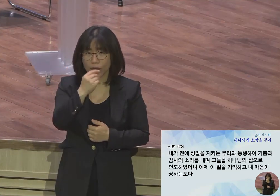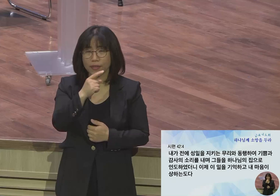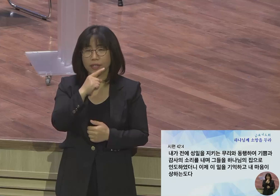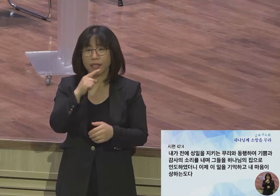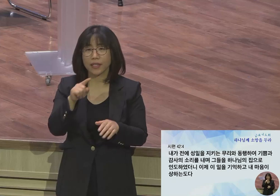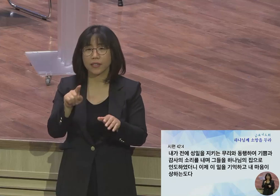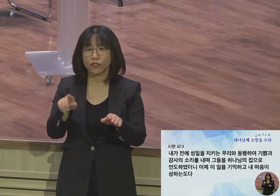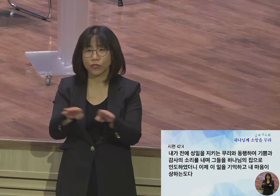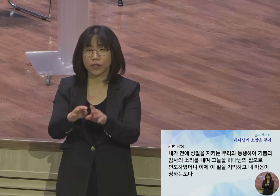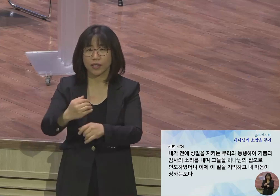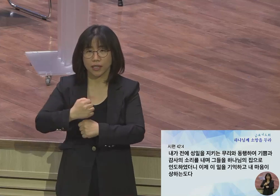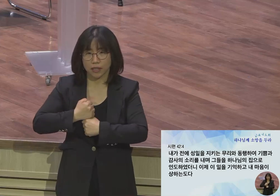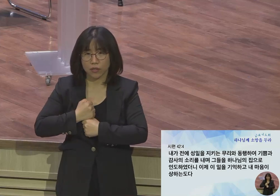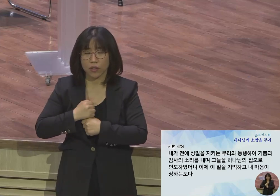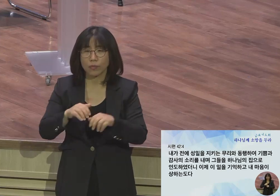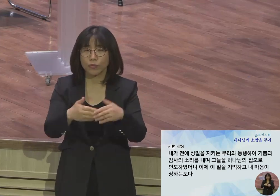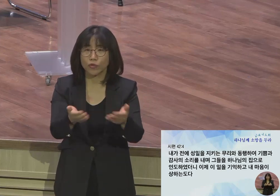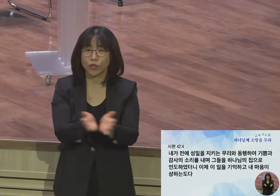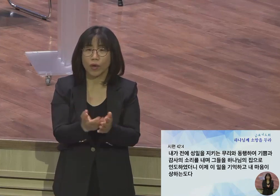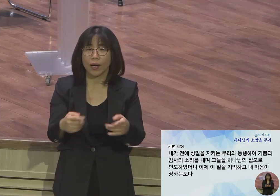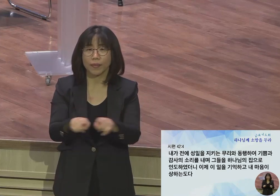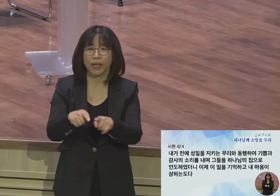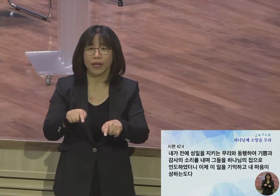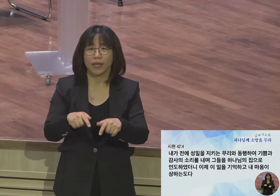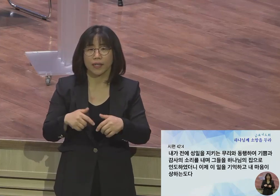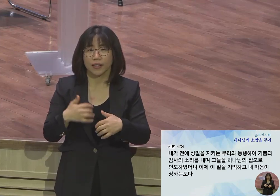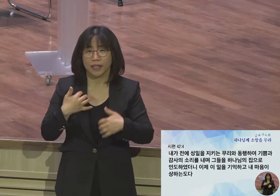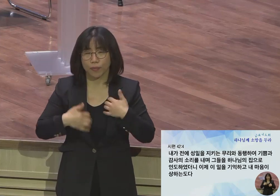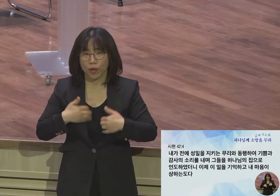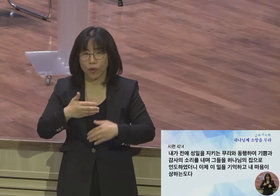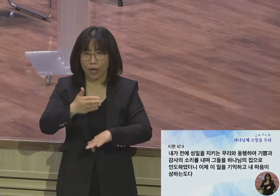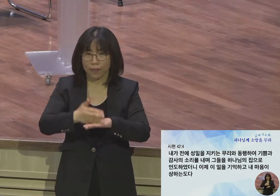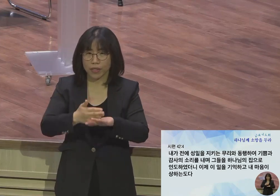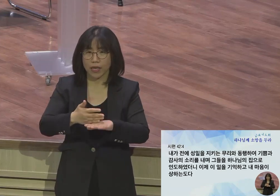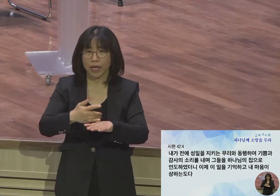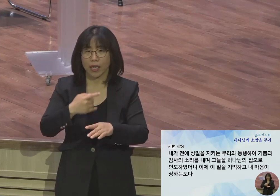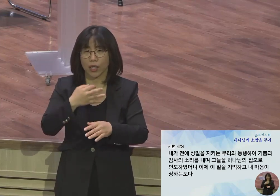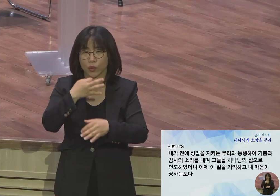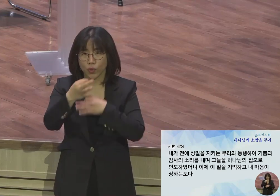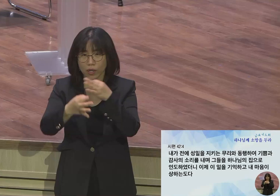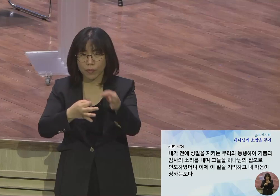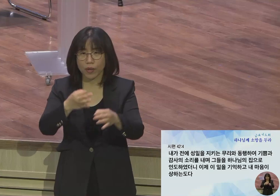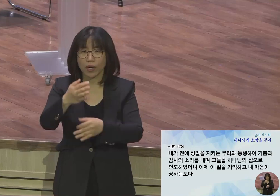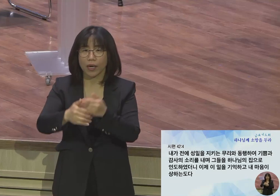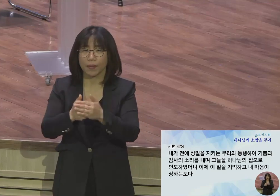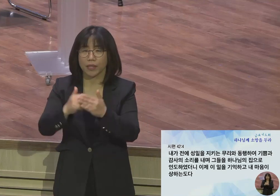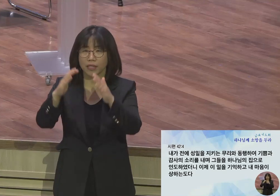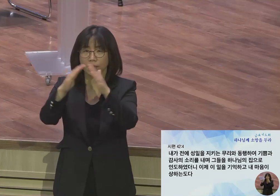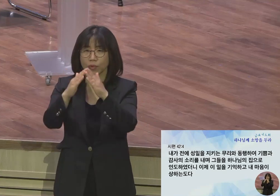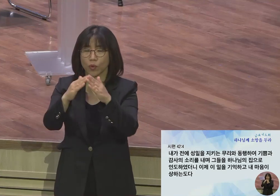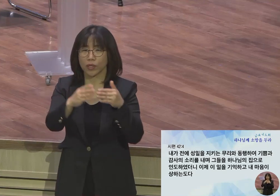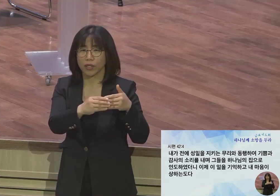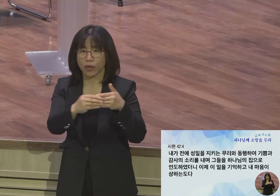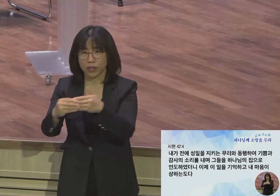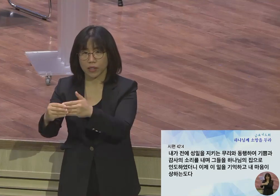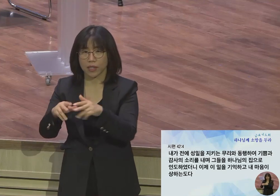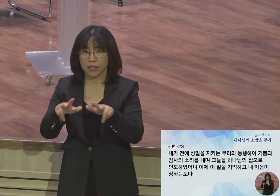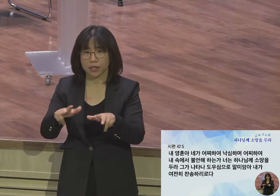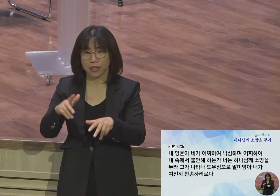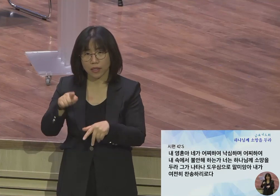감사의 소리를 내며 그들을 하나님의 시도로 위로하려느니 이제 이 일을 배워가고 내 마음이 상하시자 5절